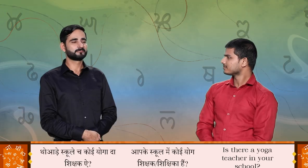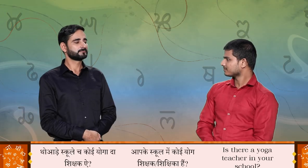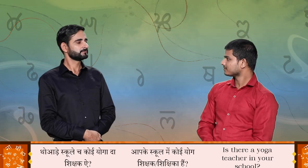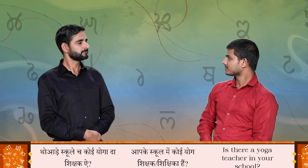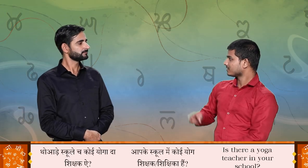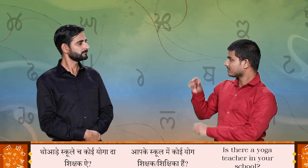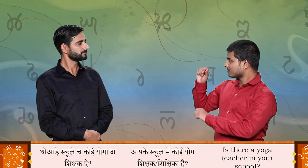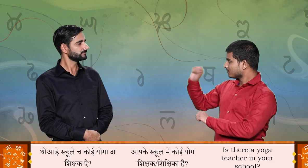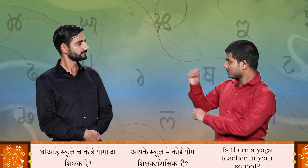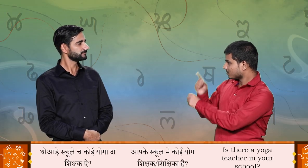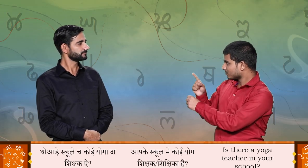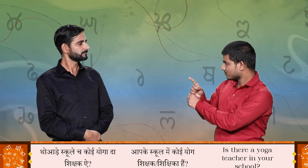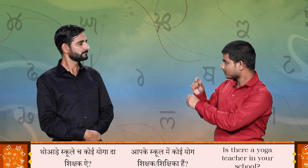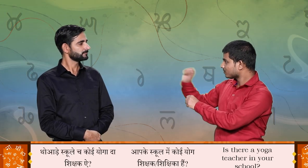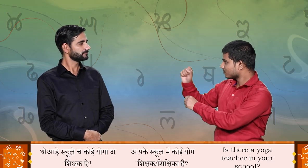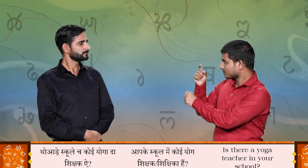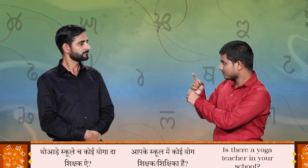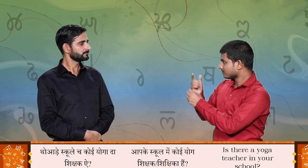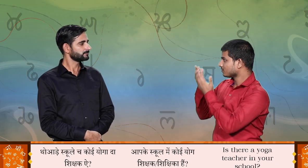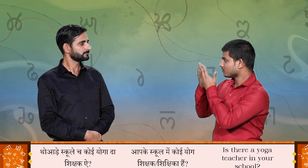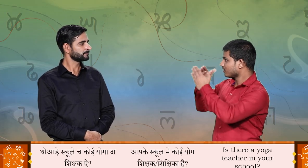थोड़े स्कूलेच कोई योगा दा शिक्षक है